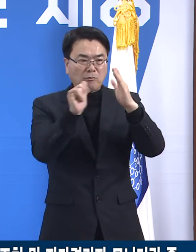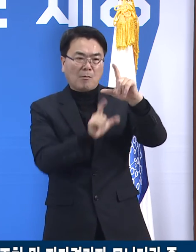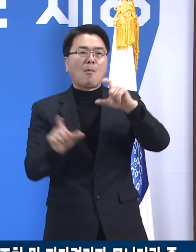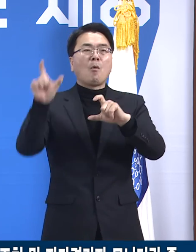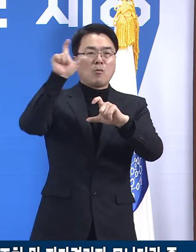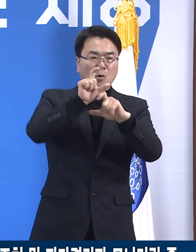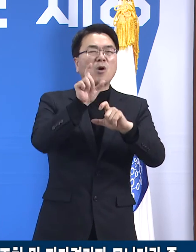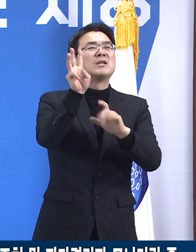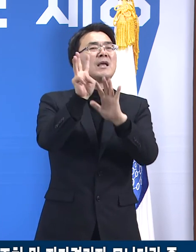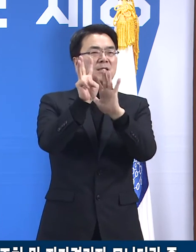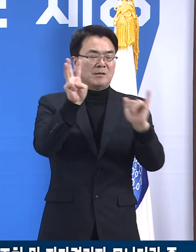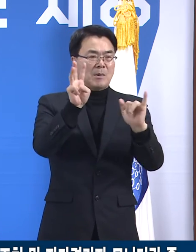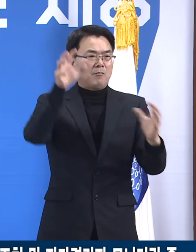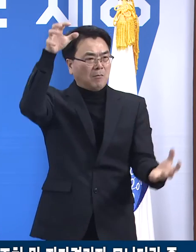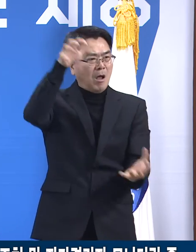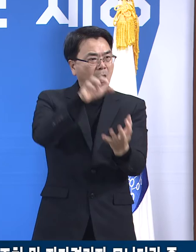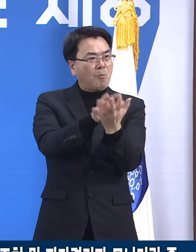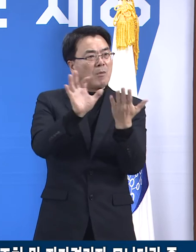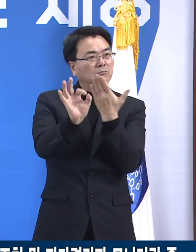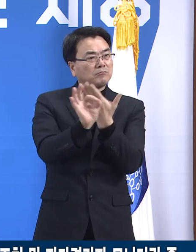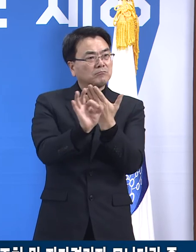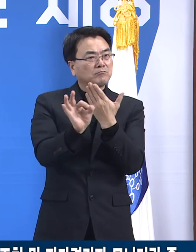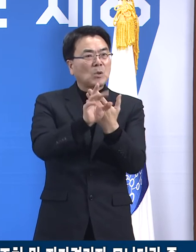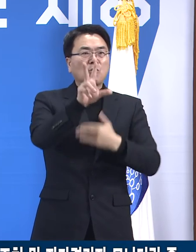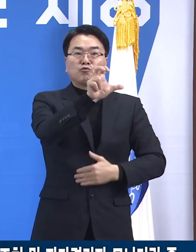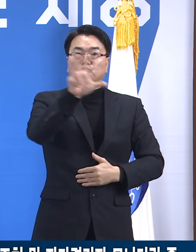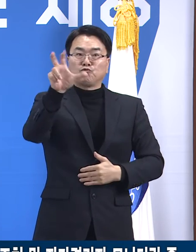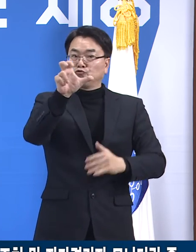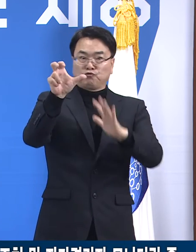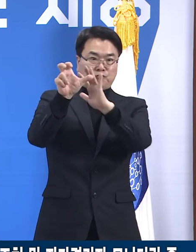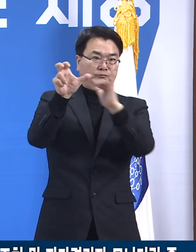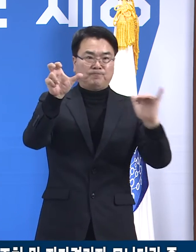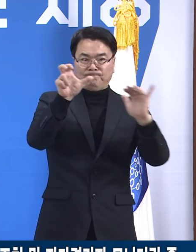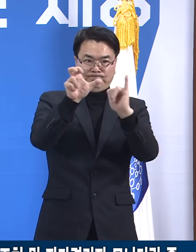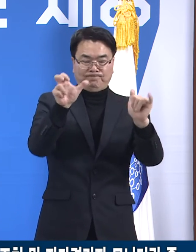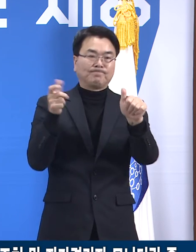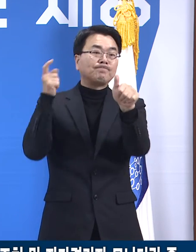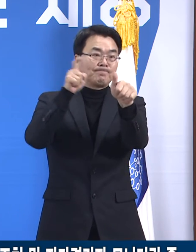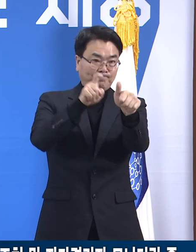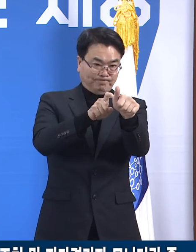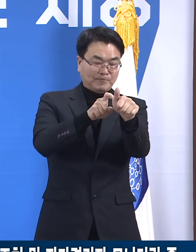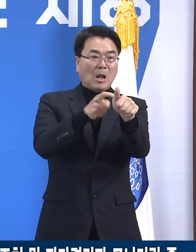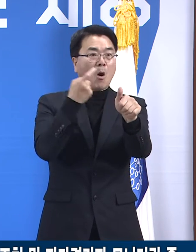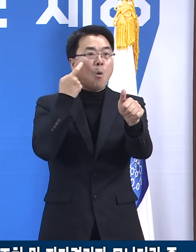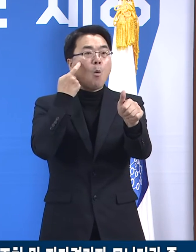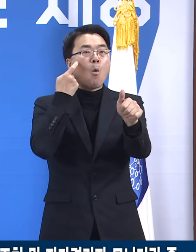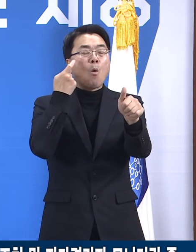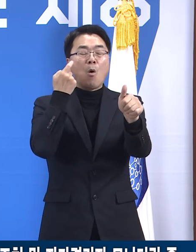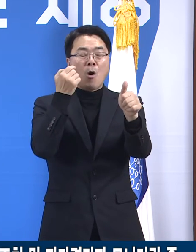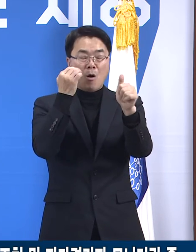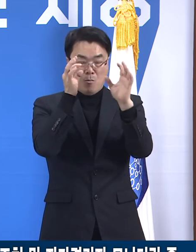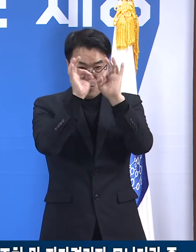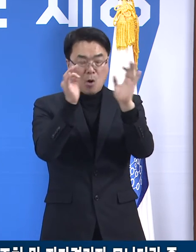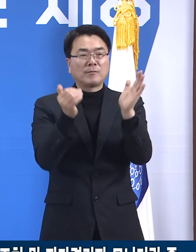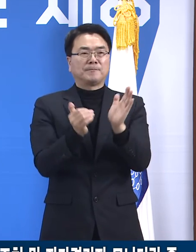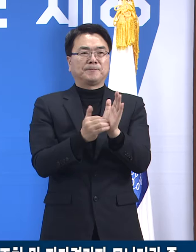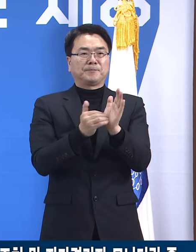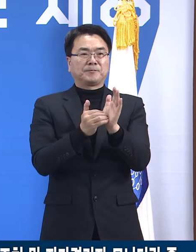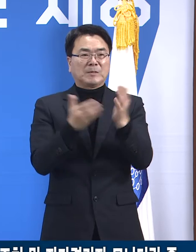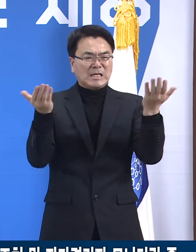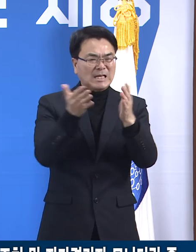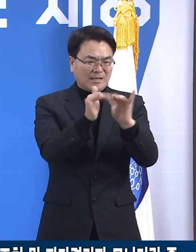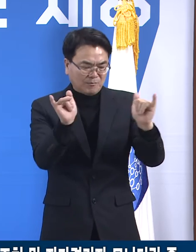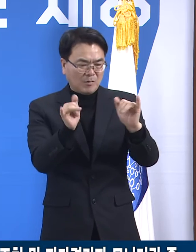감염되면서 총 확진자는 25명으로 늘었습니다. 직원 및 관련자